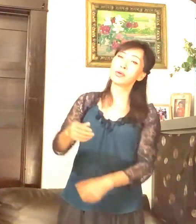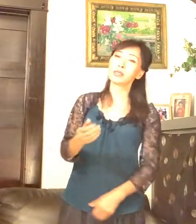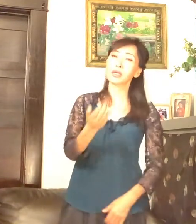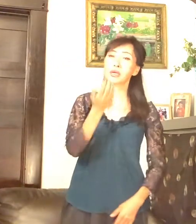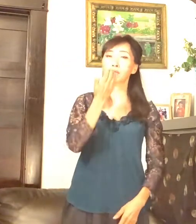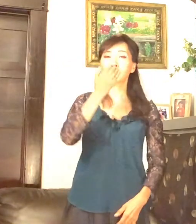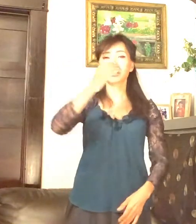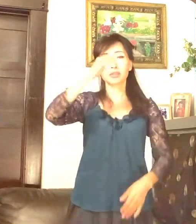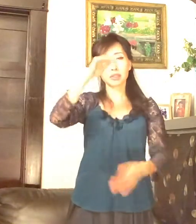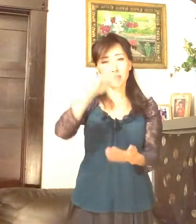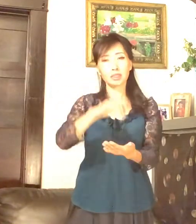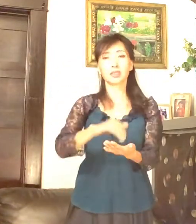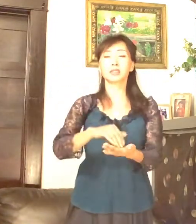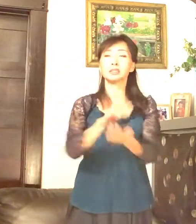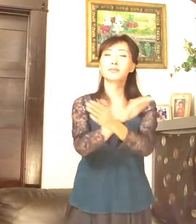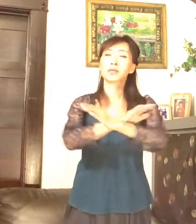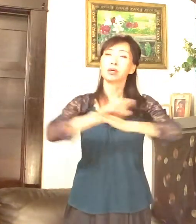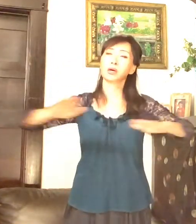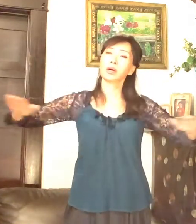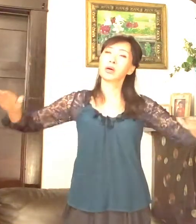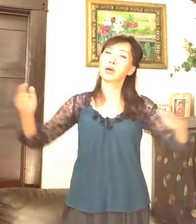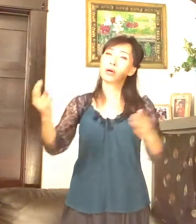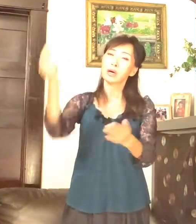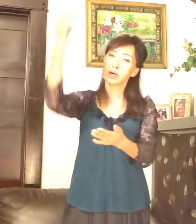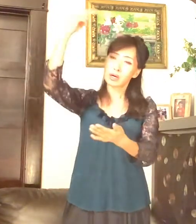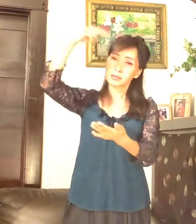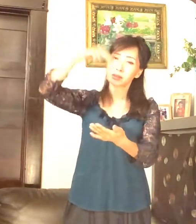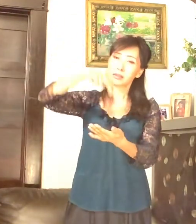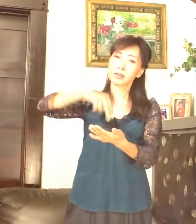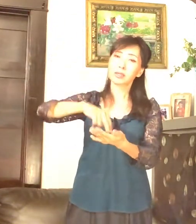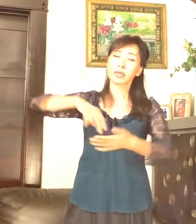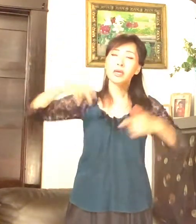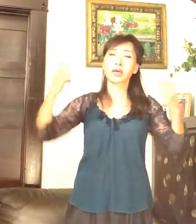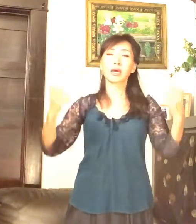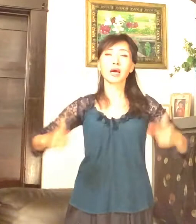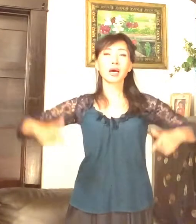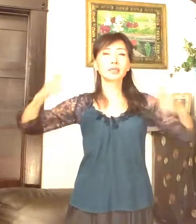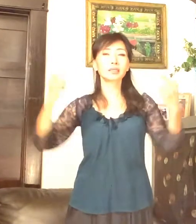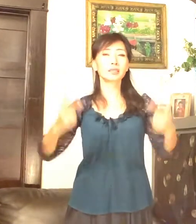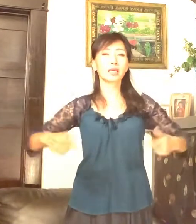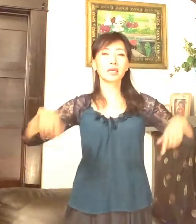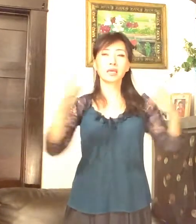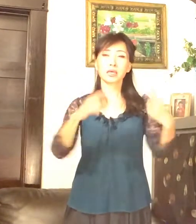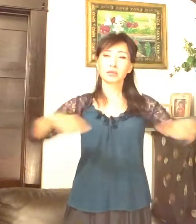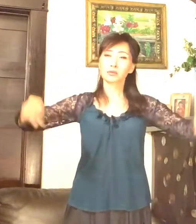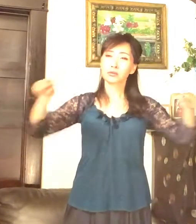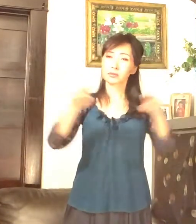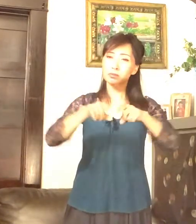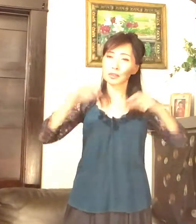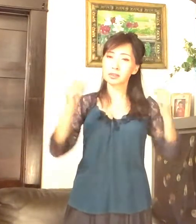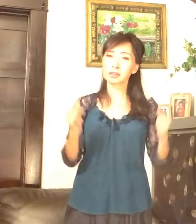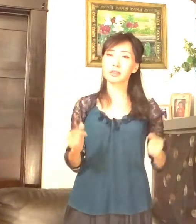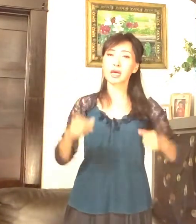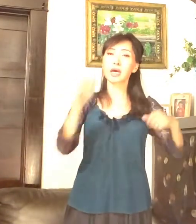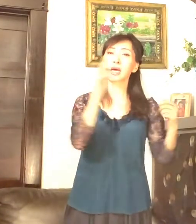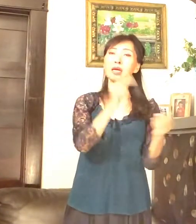세우시며 늘 함께 하시니 주님 그 사랑